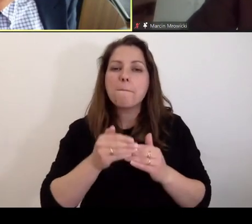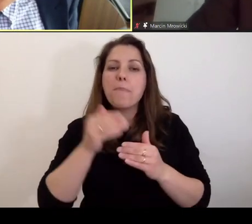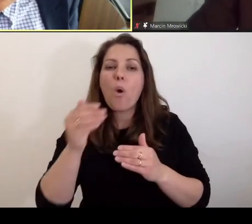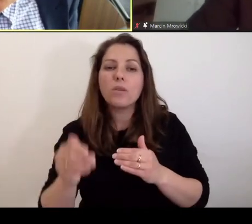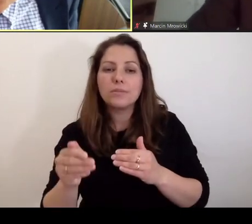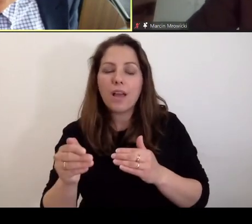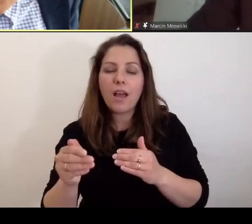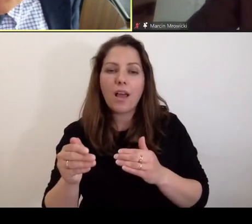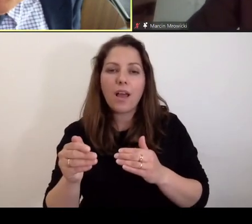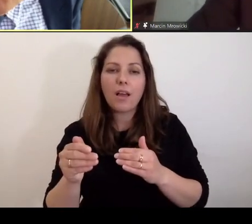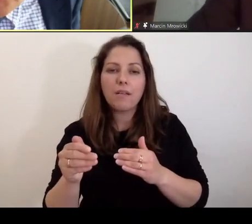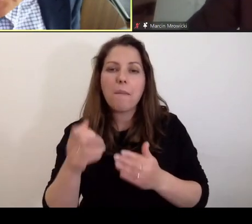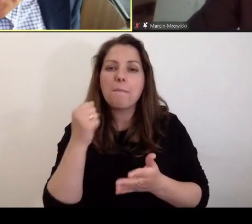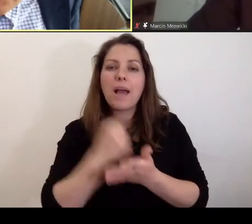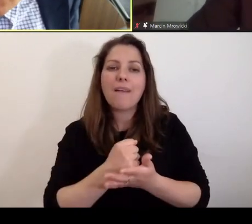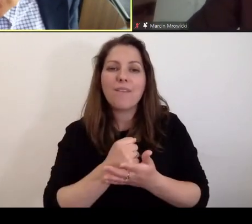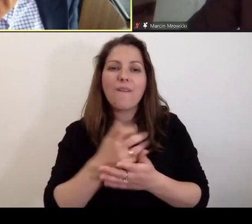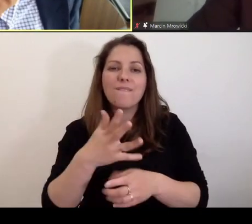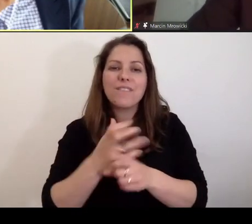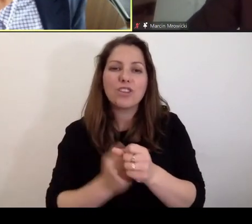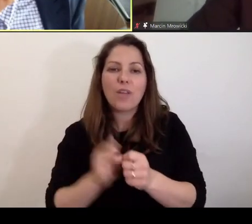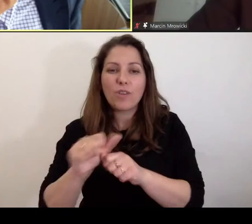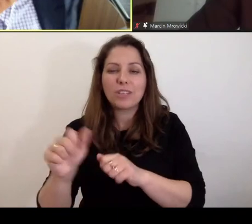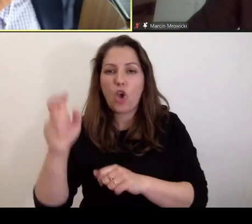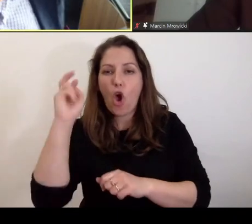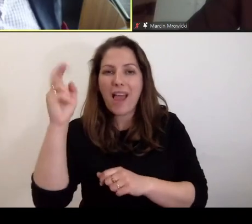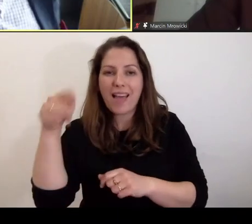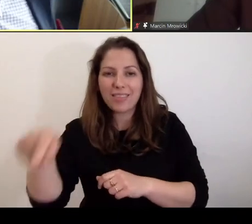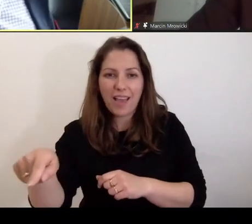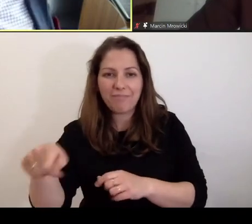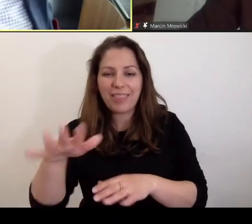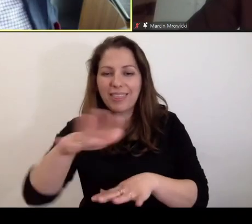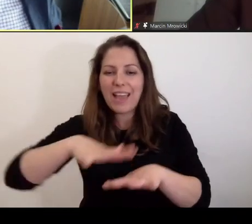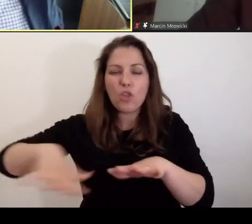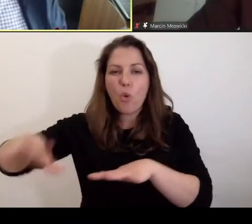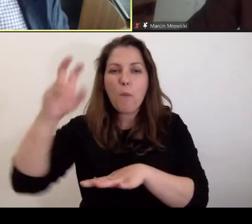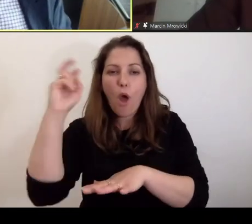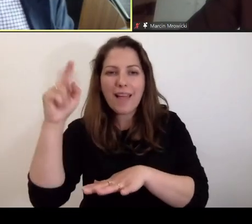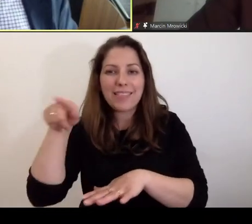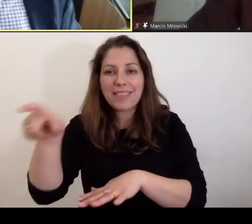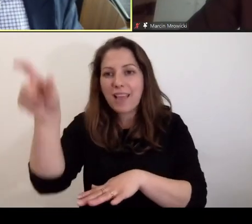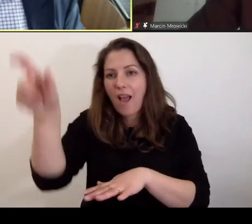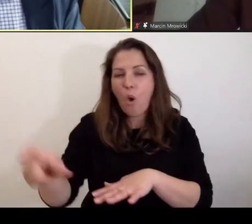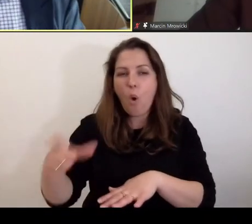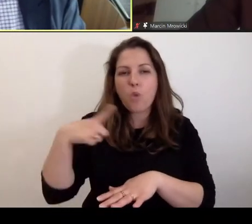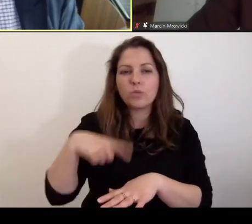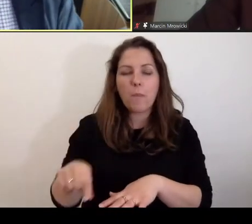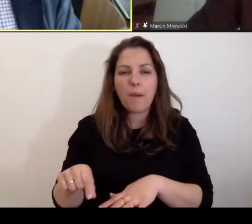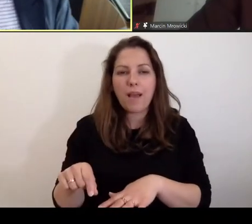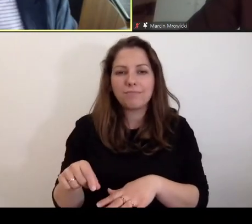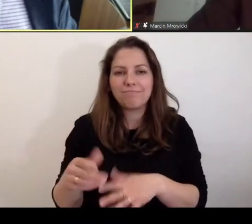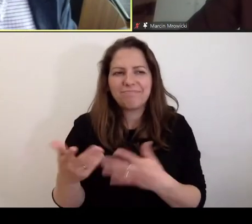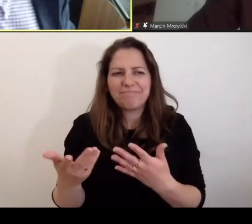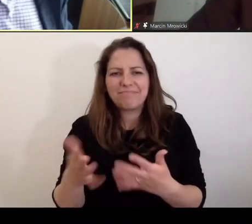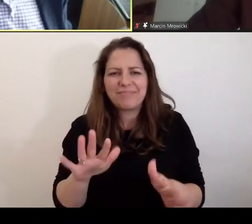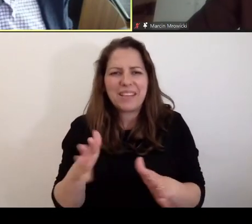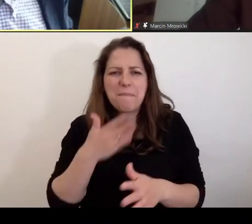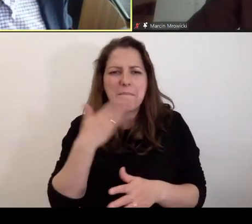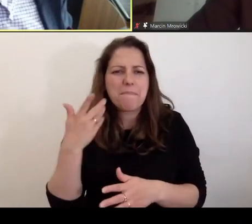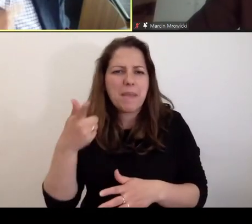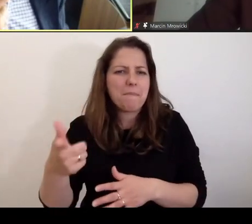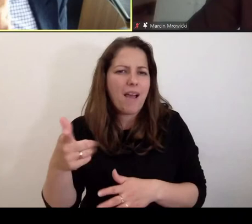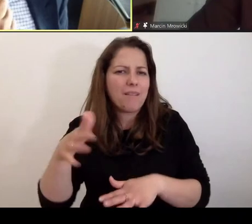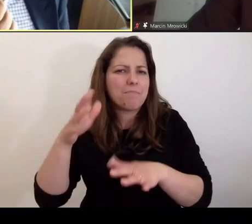bramami więzienia to jest Holandia, to jest terytorium Holandii. I taka osoba nie bardzo ma prawo tam